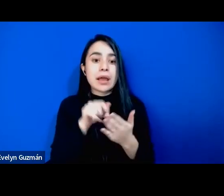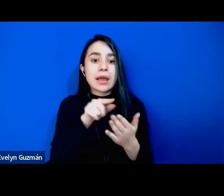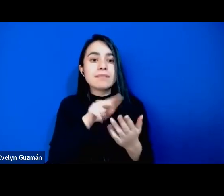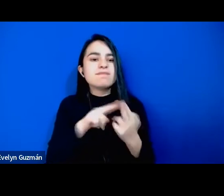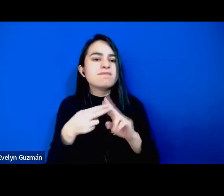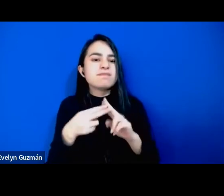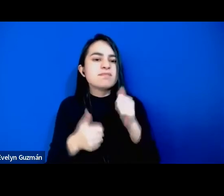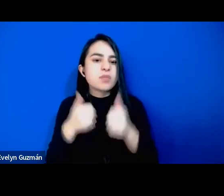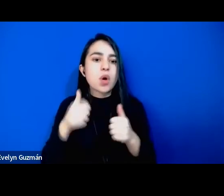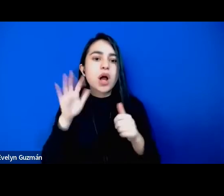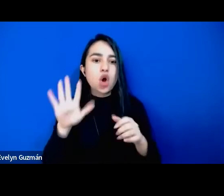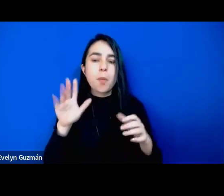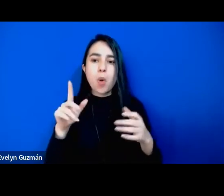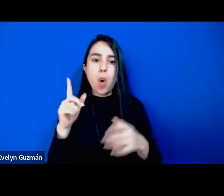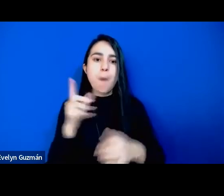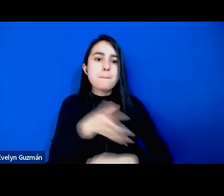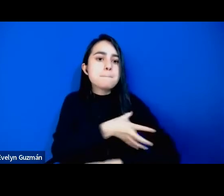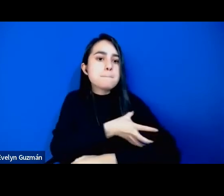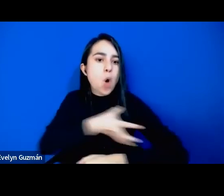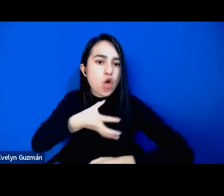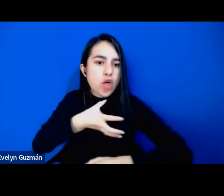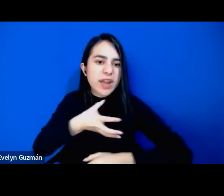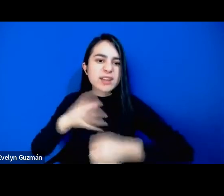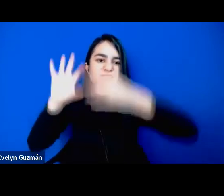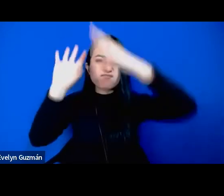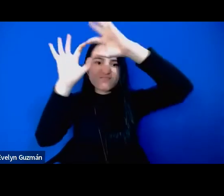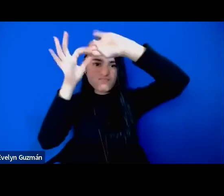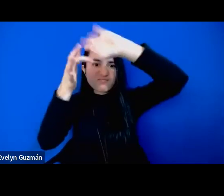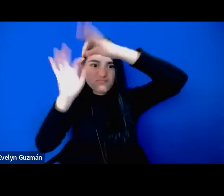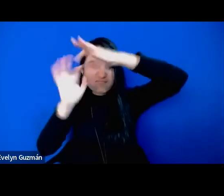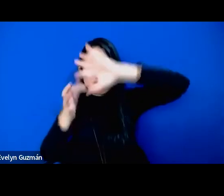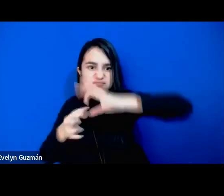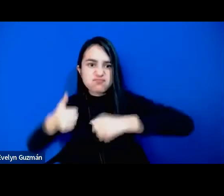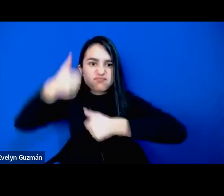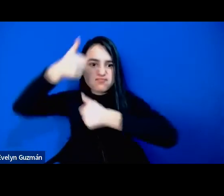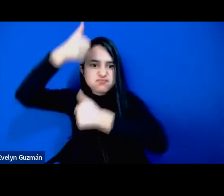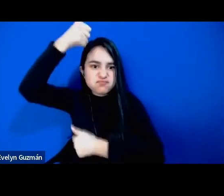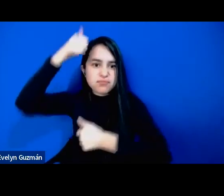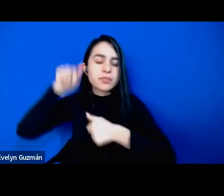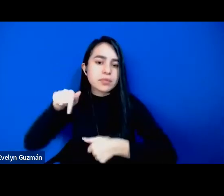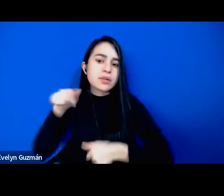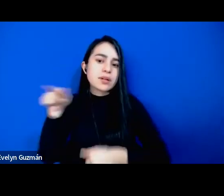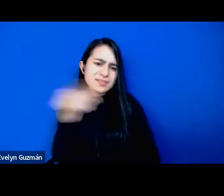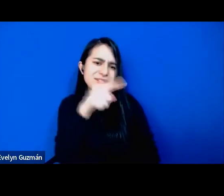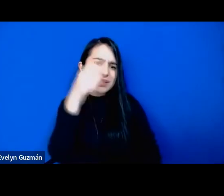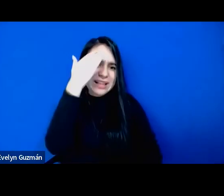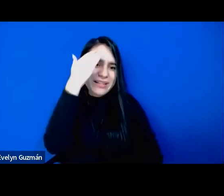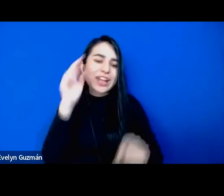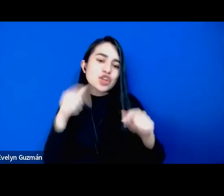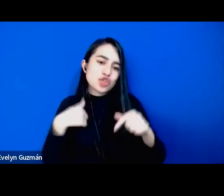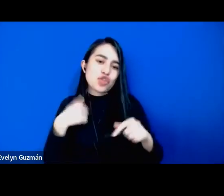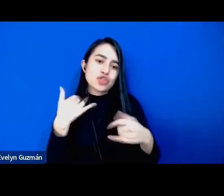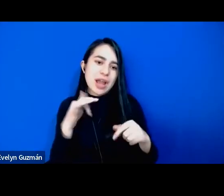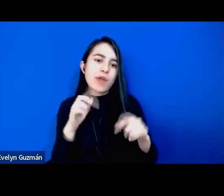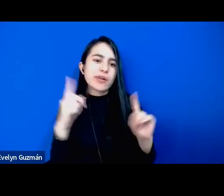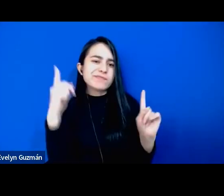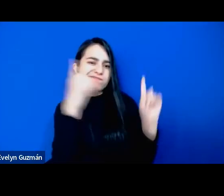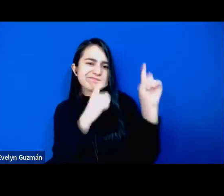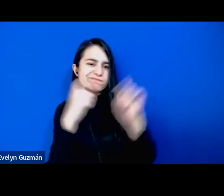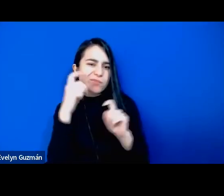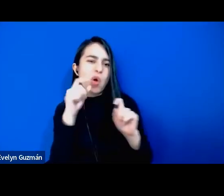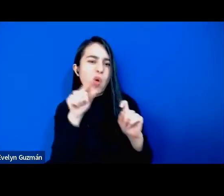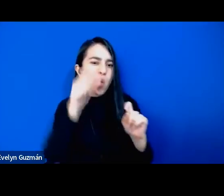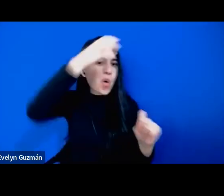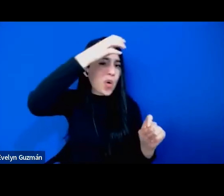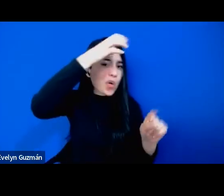los sistemas de poder. Yo creo que, bueno, mucha gente sabe mis críticas a la interseccionalidad como concepto, pero